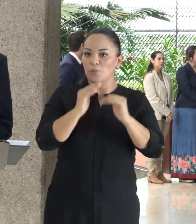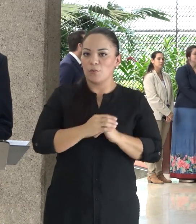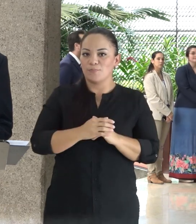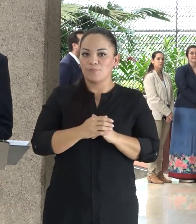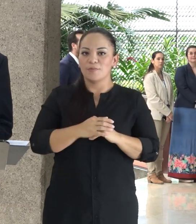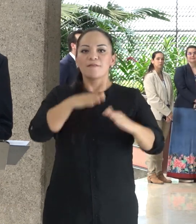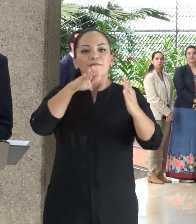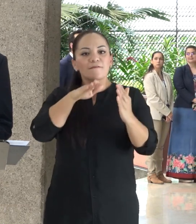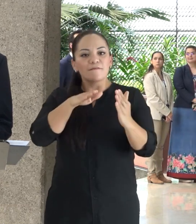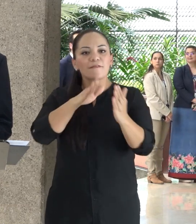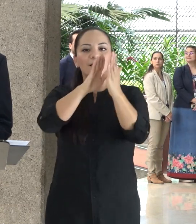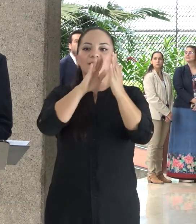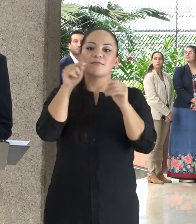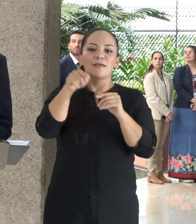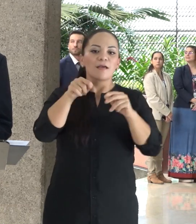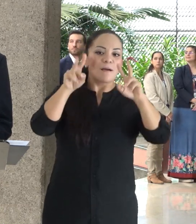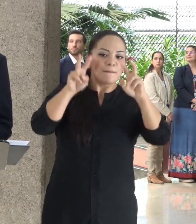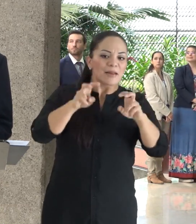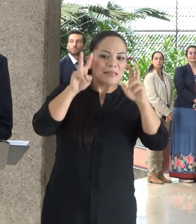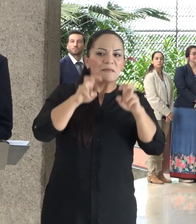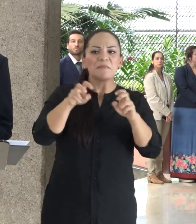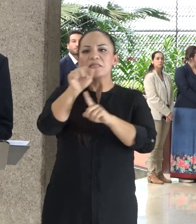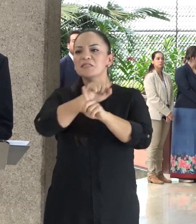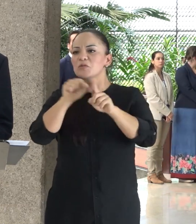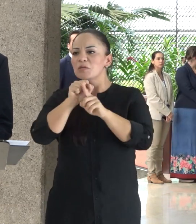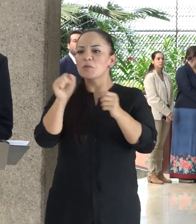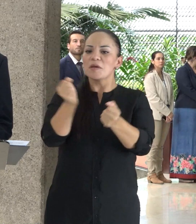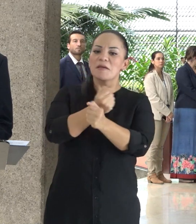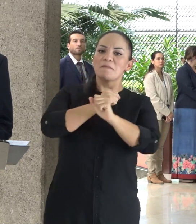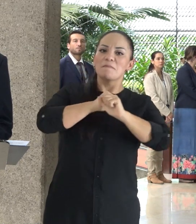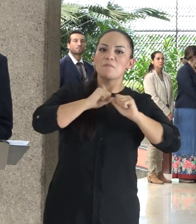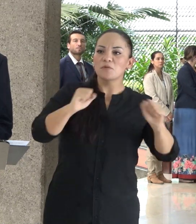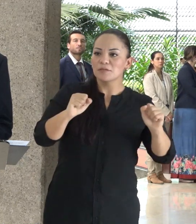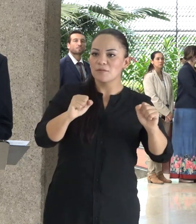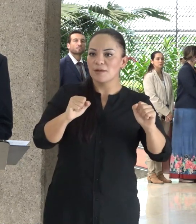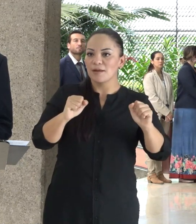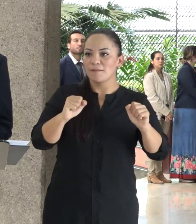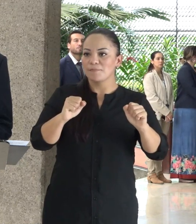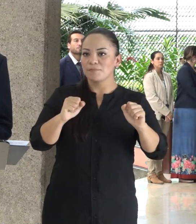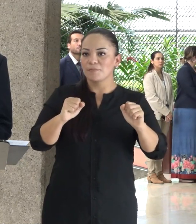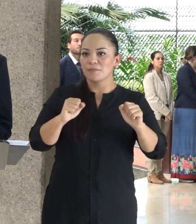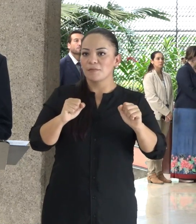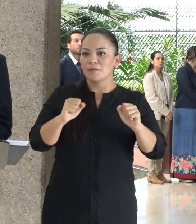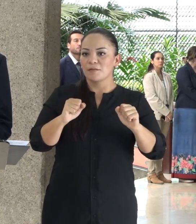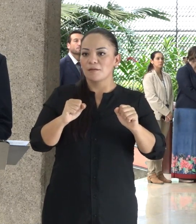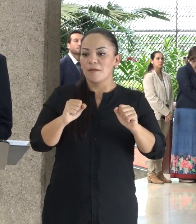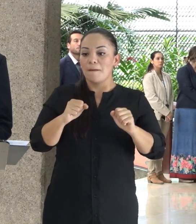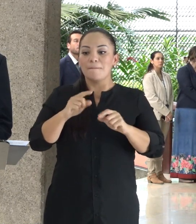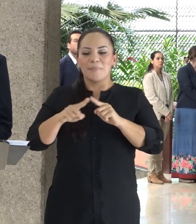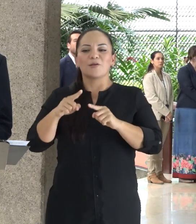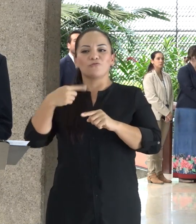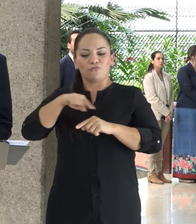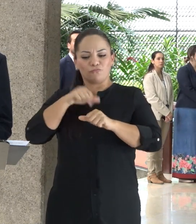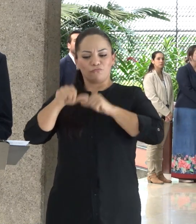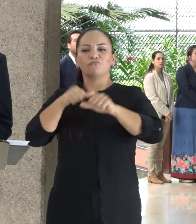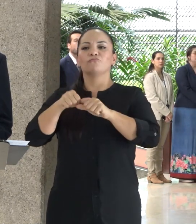frente a lo aparentemente imposible y lo urgentemente impostergable,